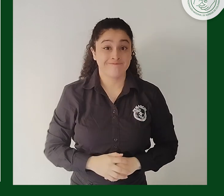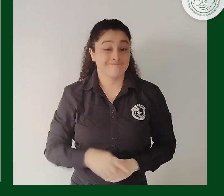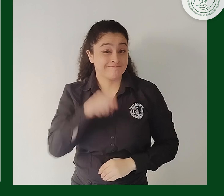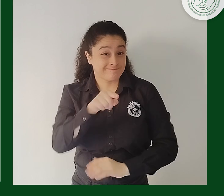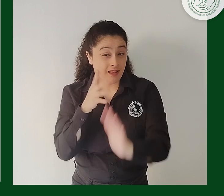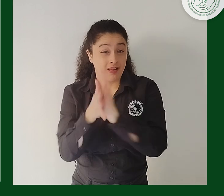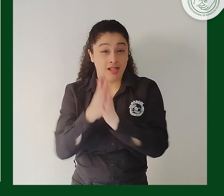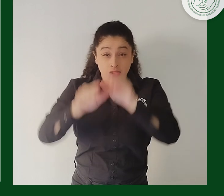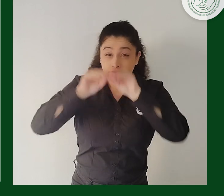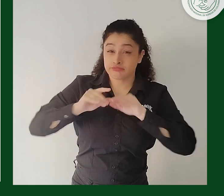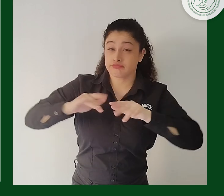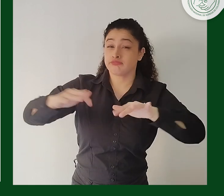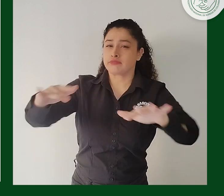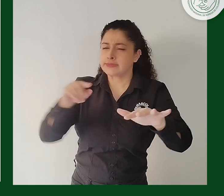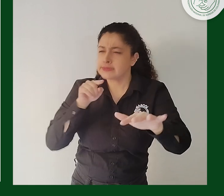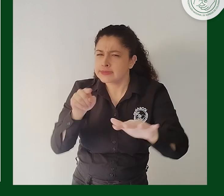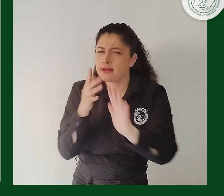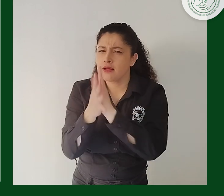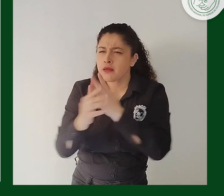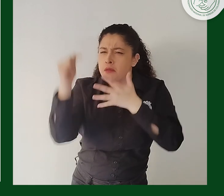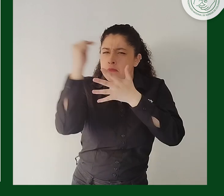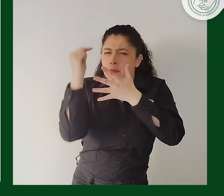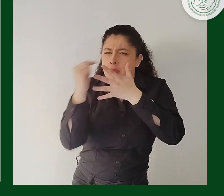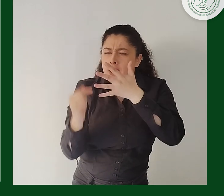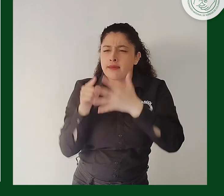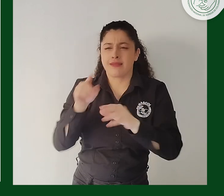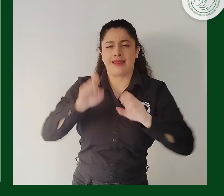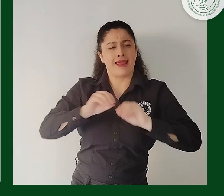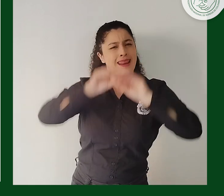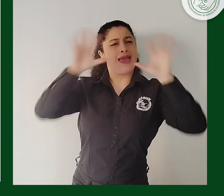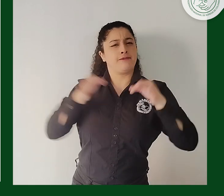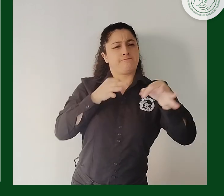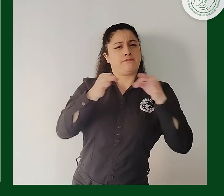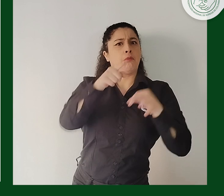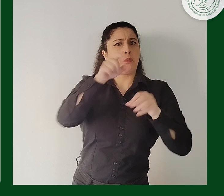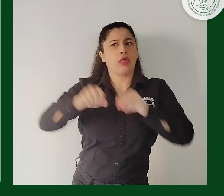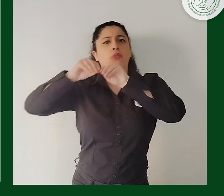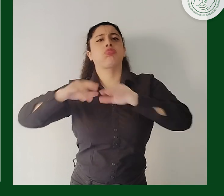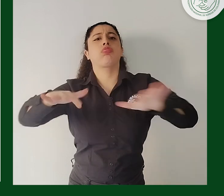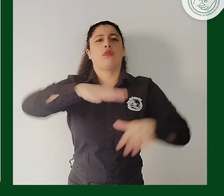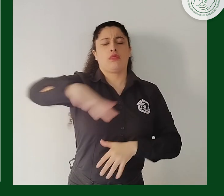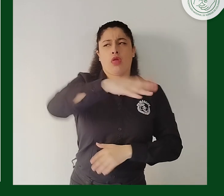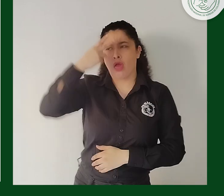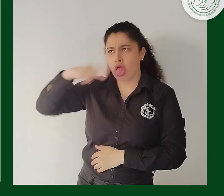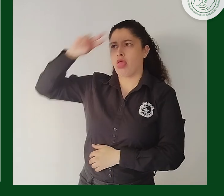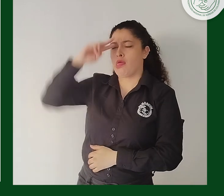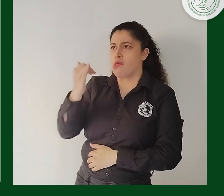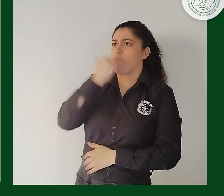precisar y aclarar algunos puntos de la publicación que pueden llevar a interpretaciones equivocadas y erróneas